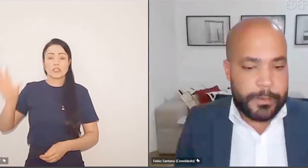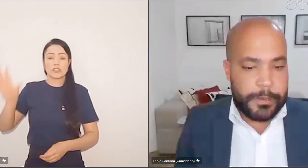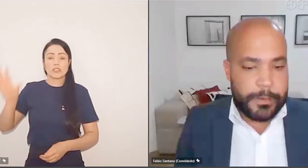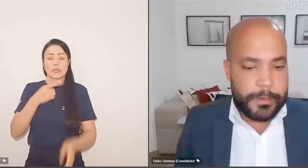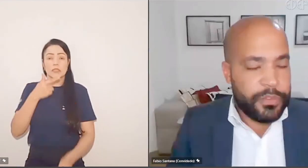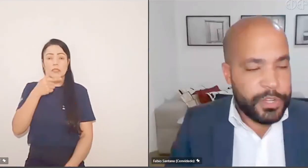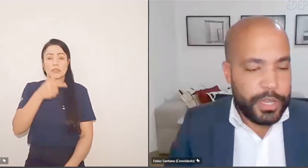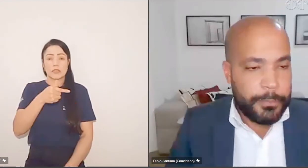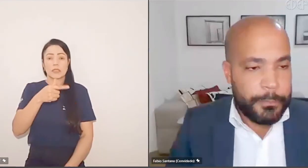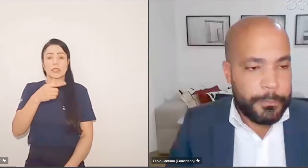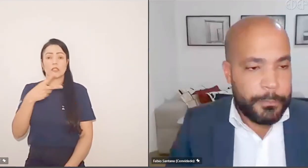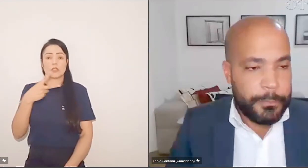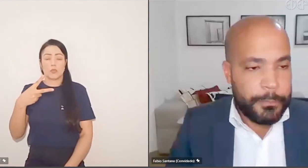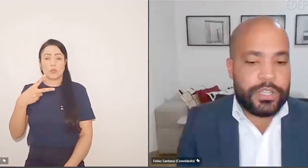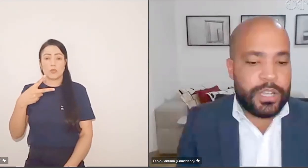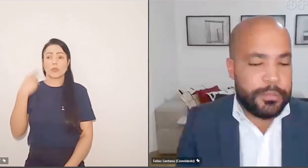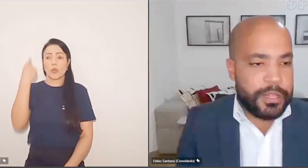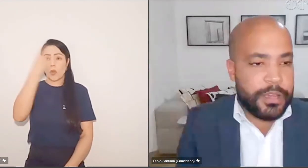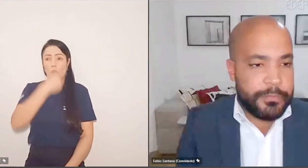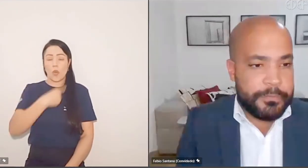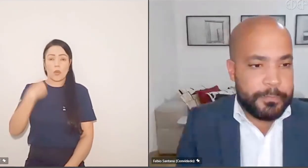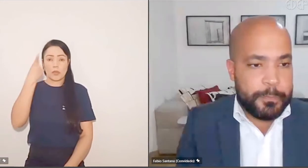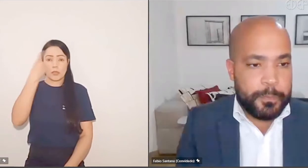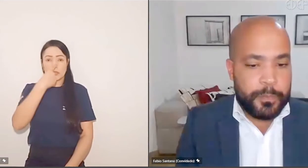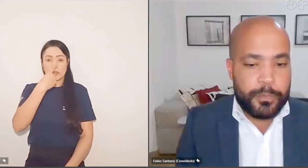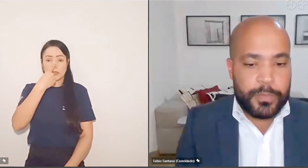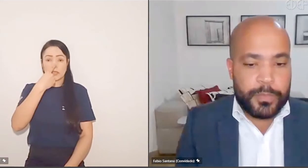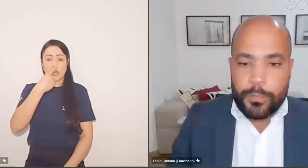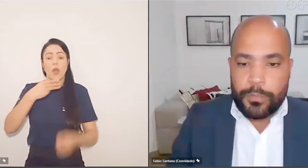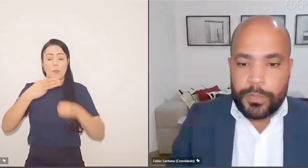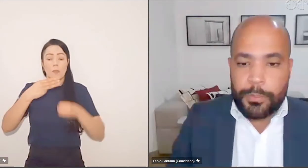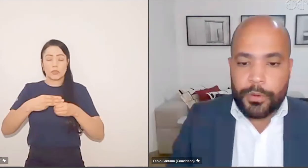horas para o município se manifestar antes de conceder e eliminar.